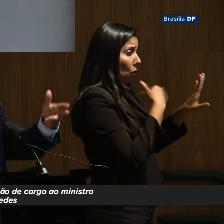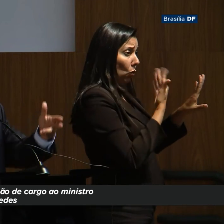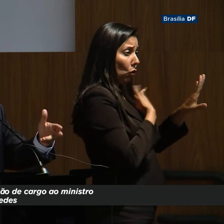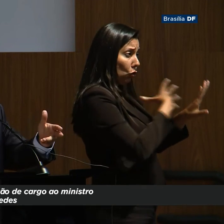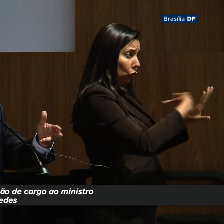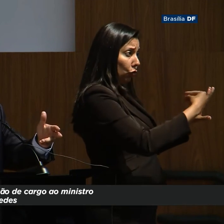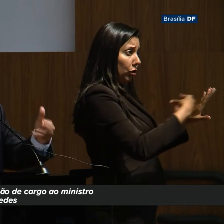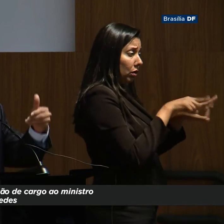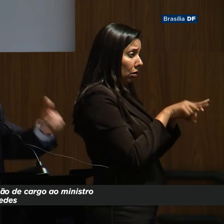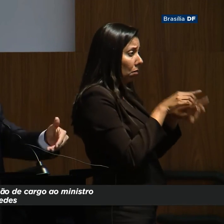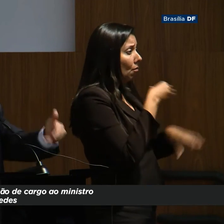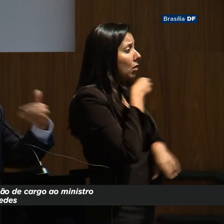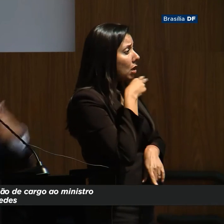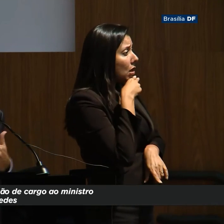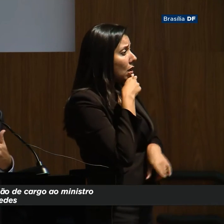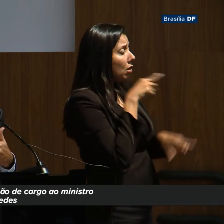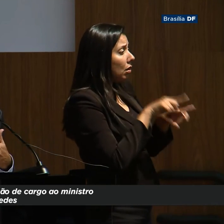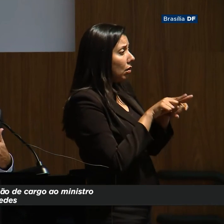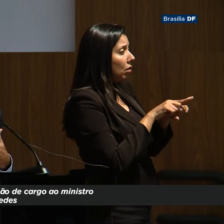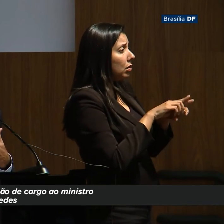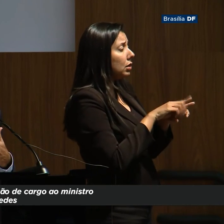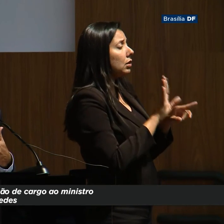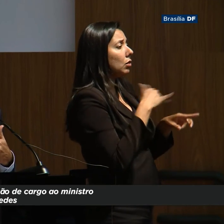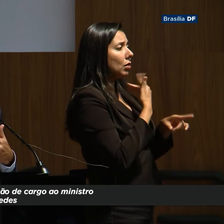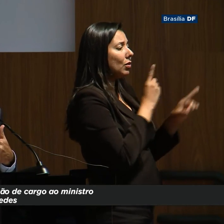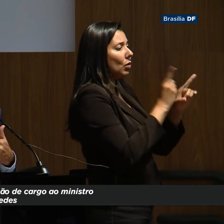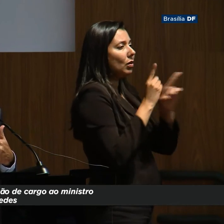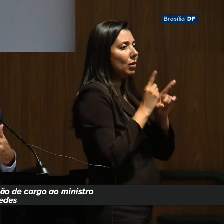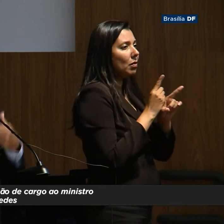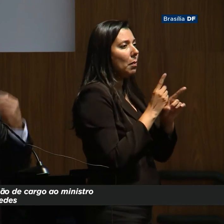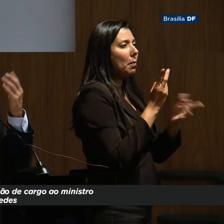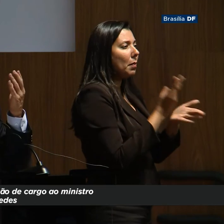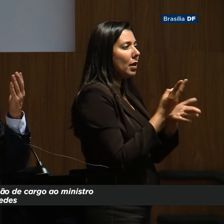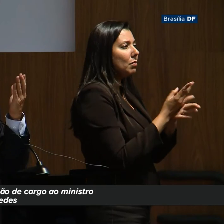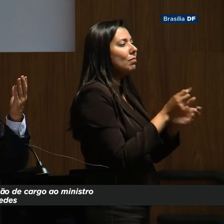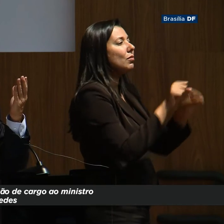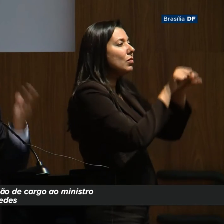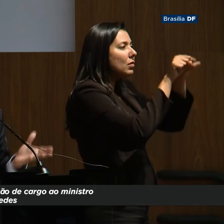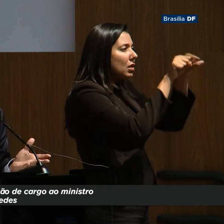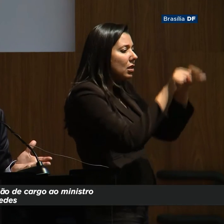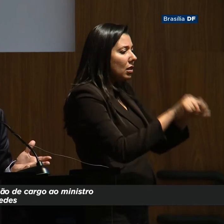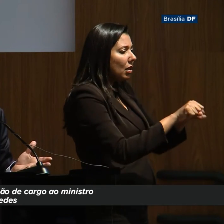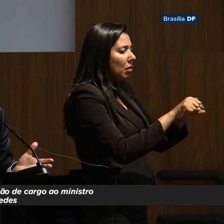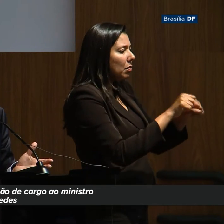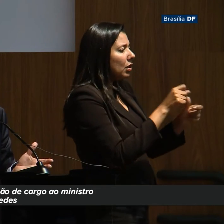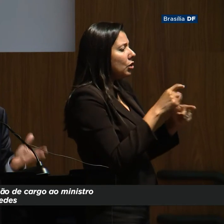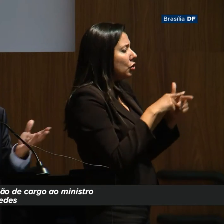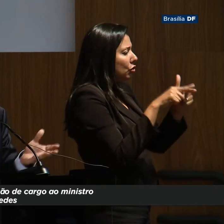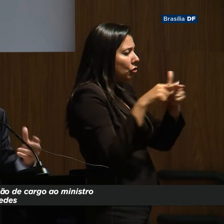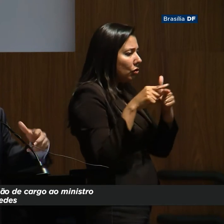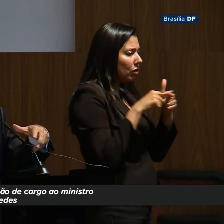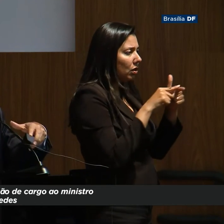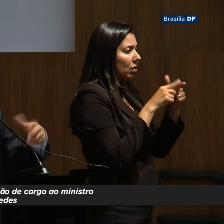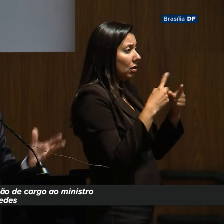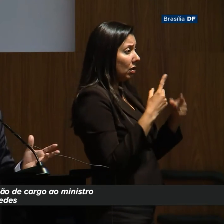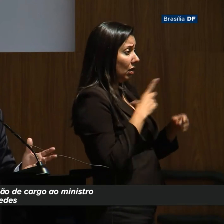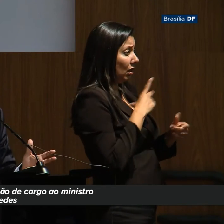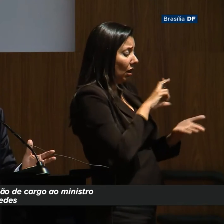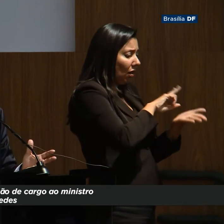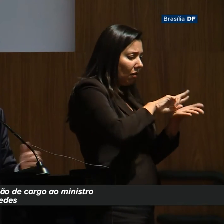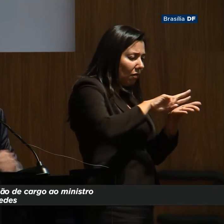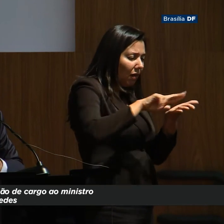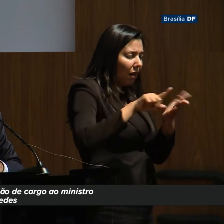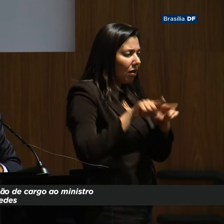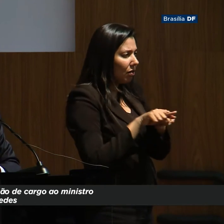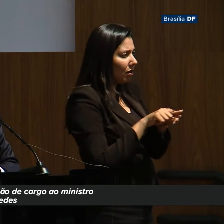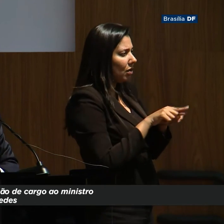filhos e netos da armadilha que nós fizemos para nós mesmos com um sistema de repartição, que é um sistema que tem várias bombas